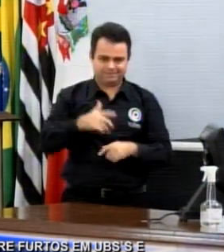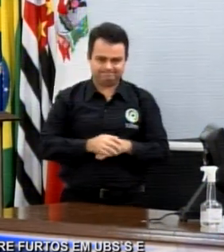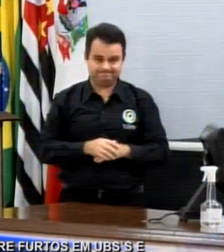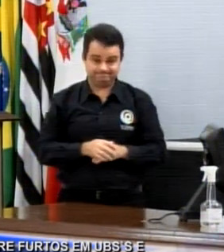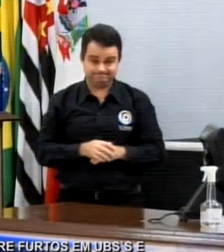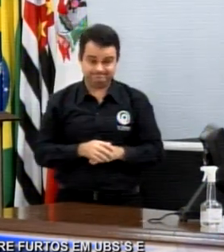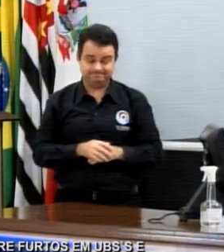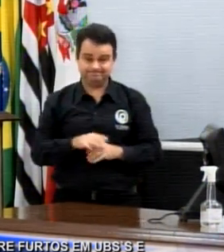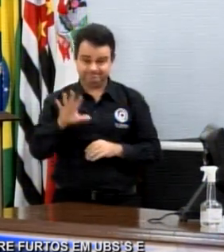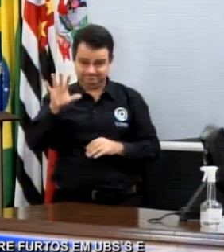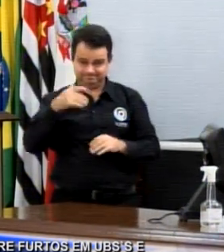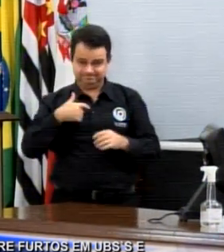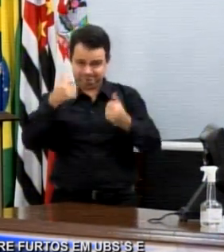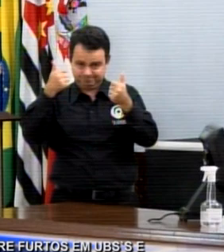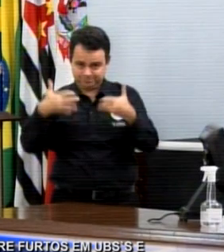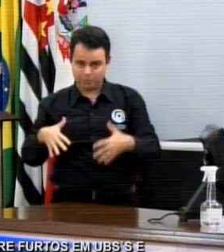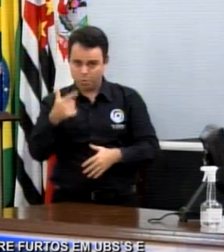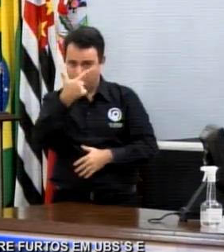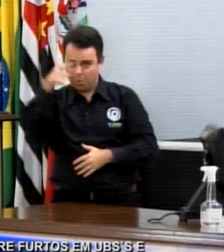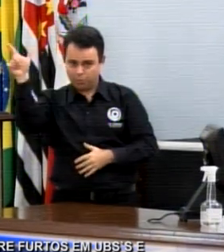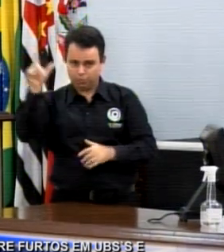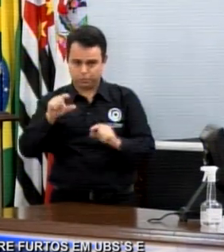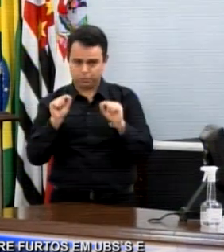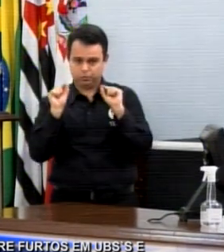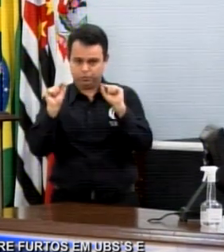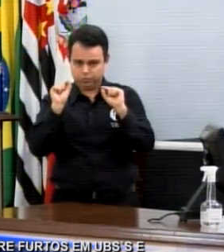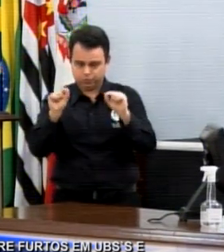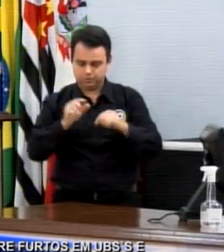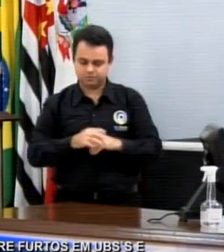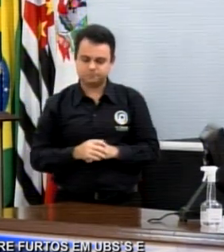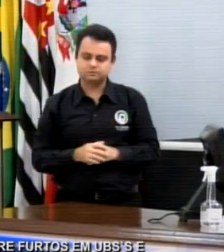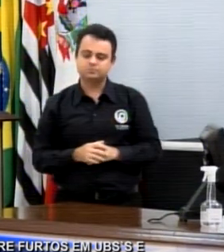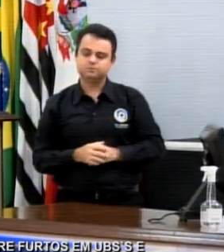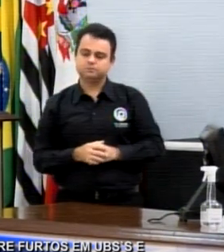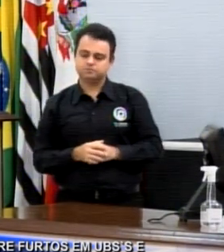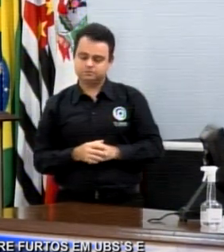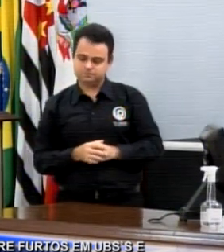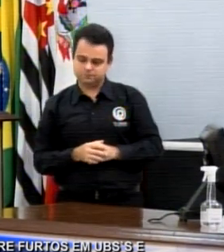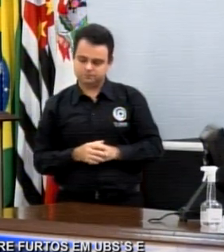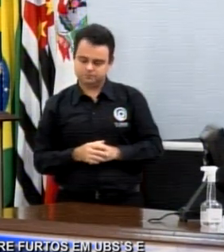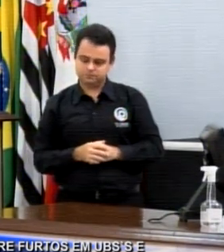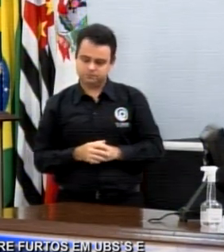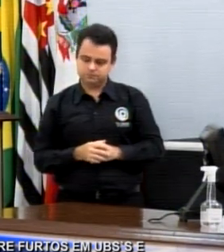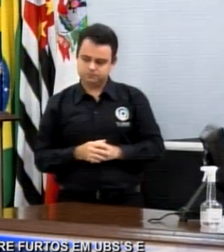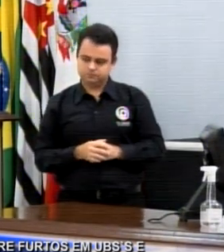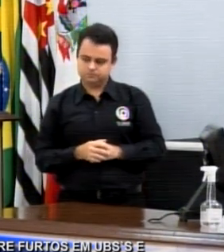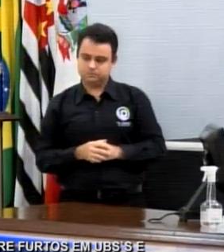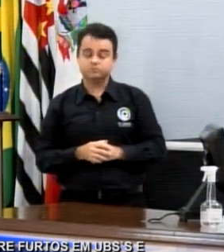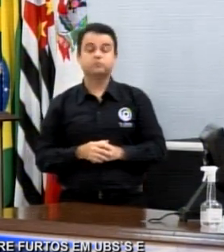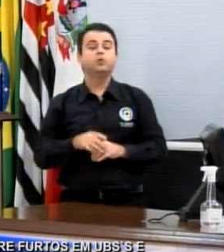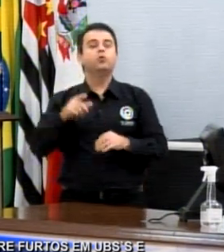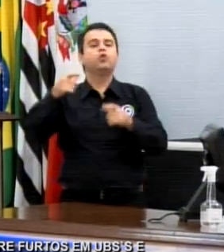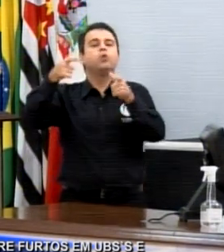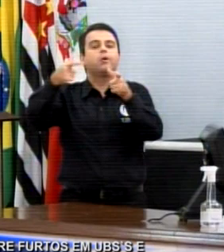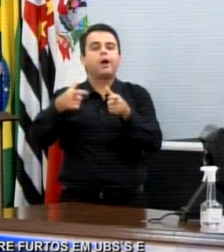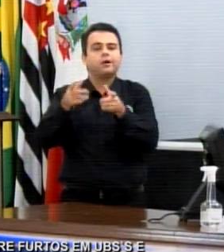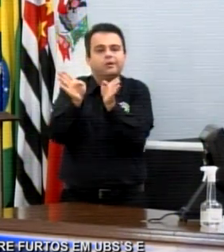Os noticiários aí, vocês viram que roubaram alguns ar no solo sagrado.